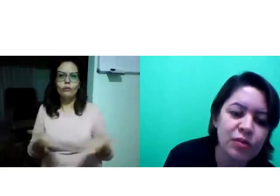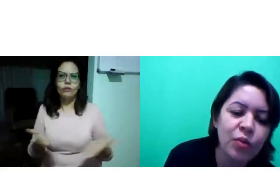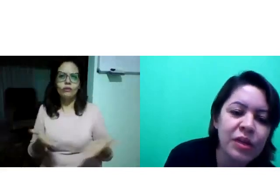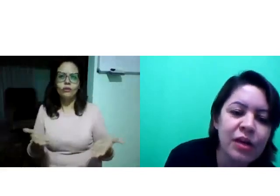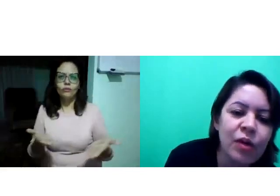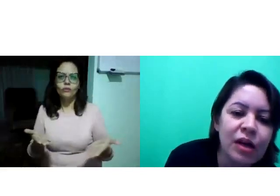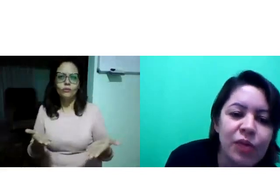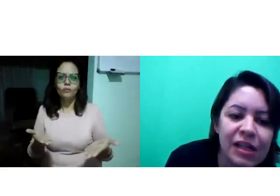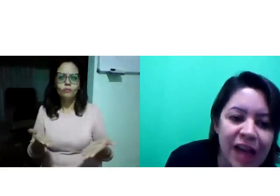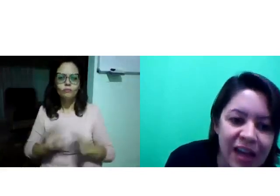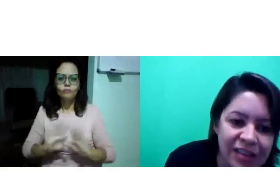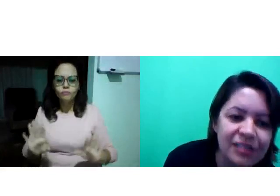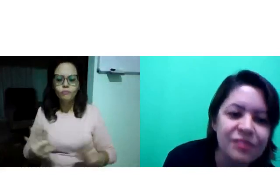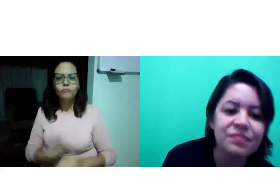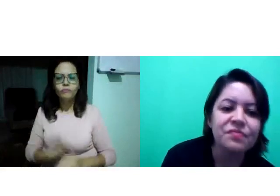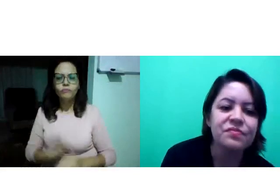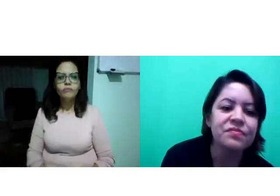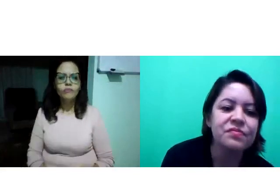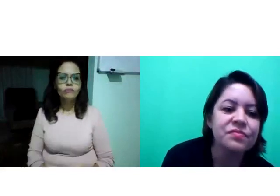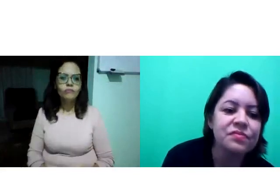Não combina com a atualidade.